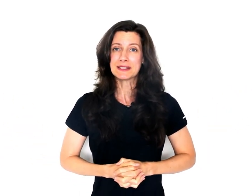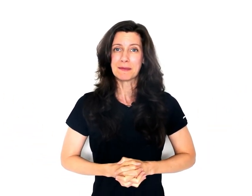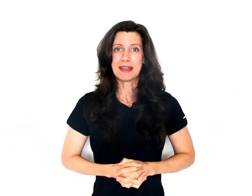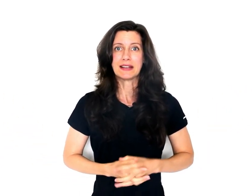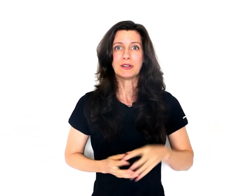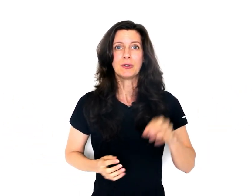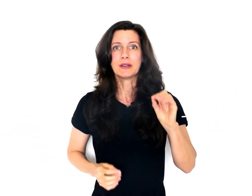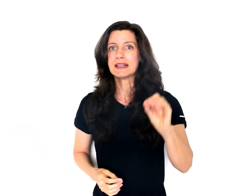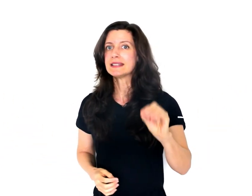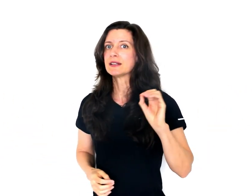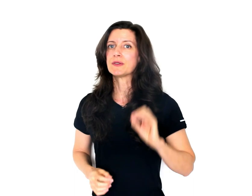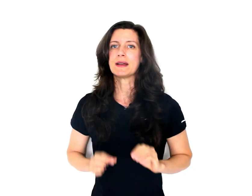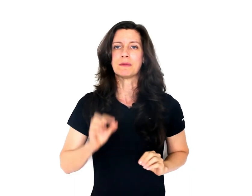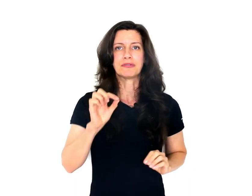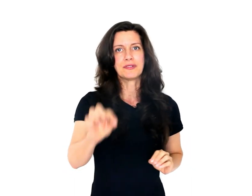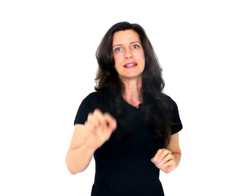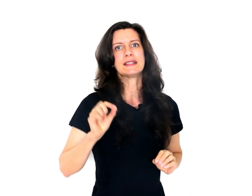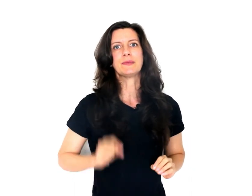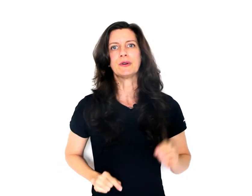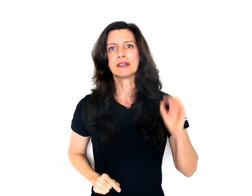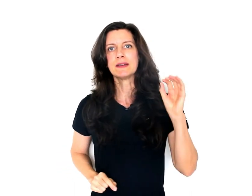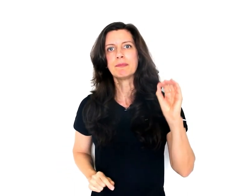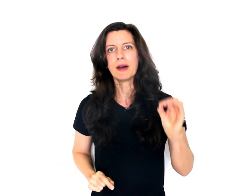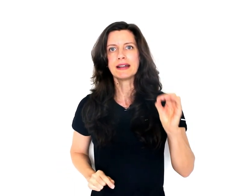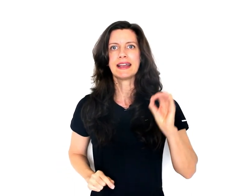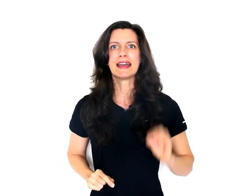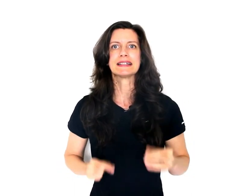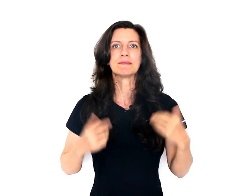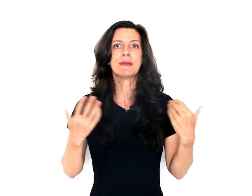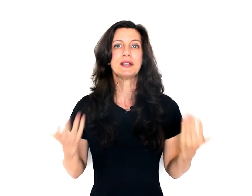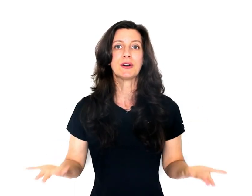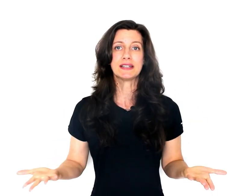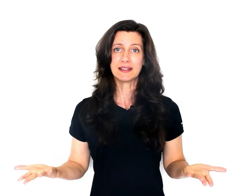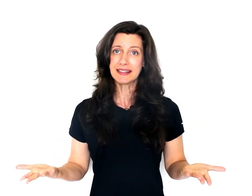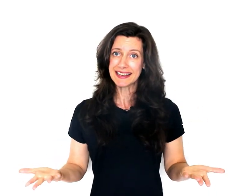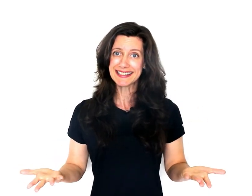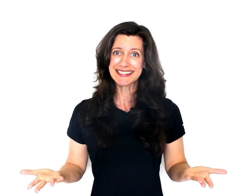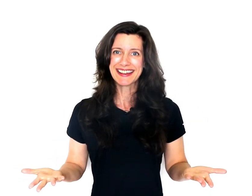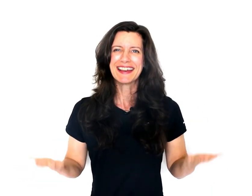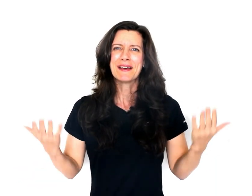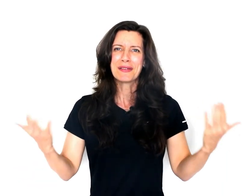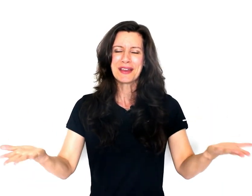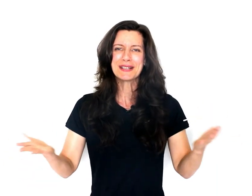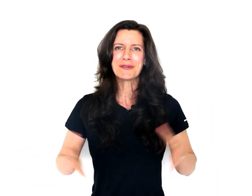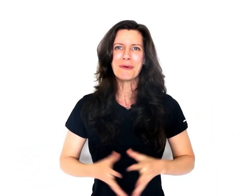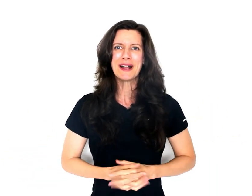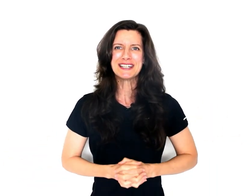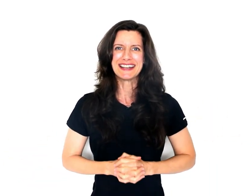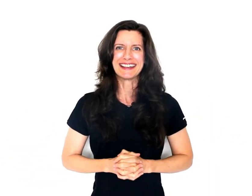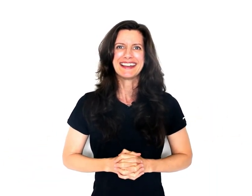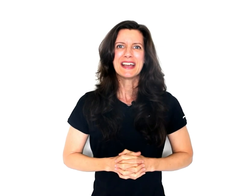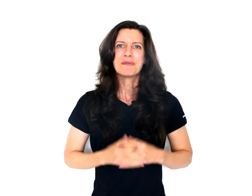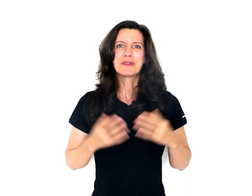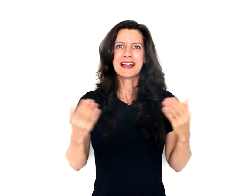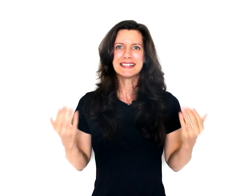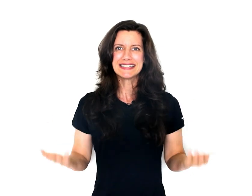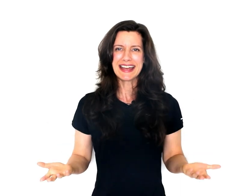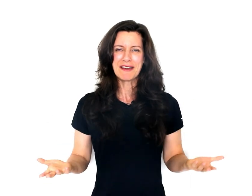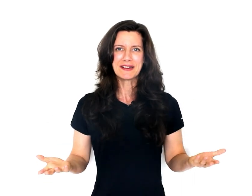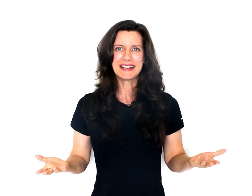também no Instagram, Facebook e podcast Melhores Seu Inglês. Thanks for watching! Practice every day